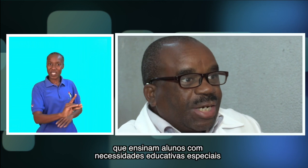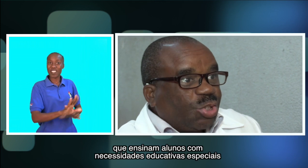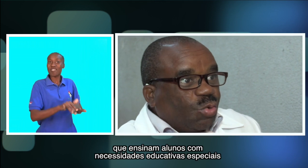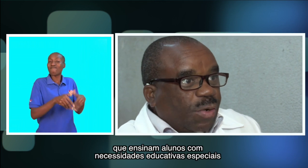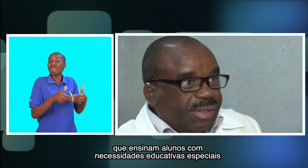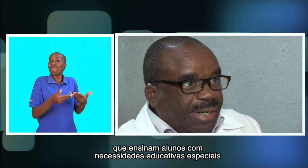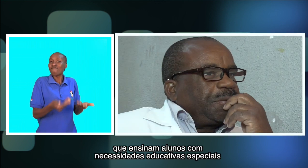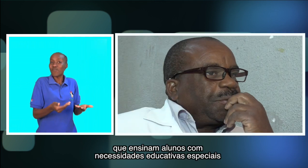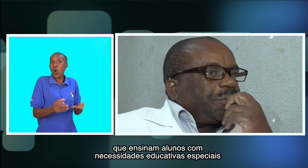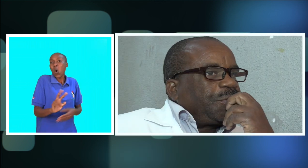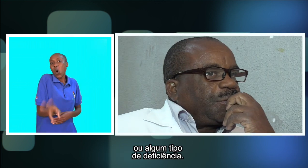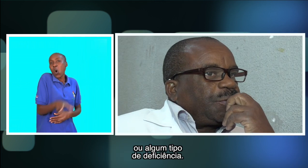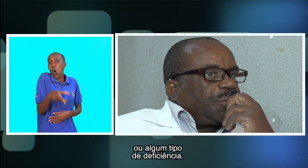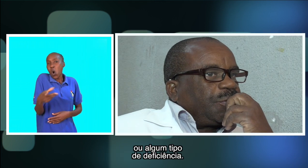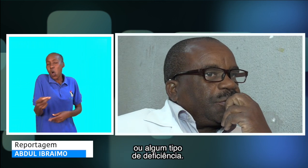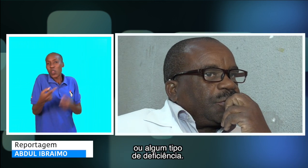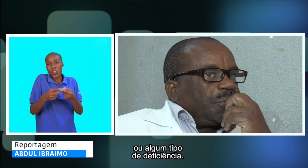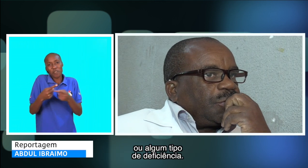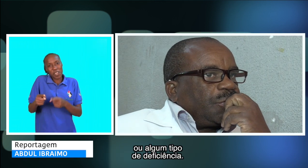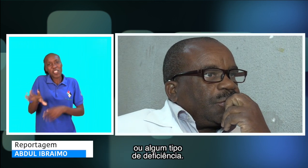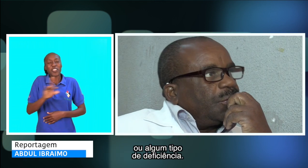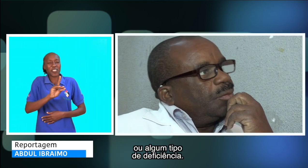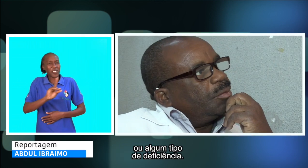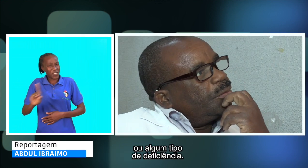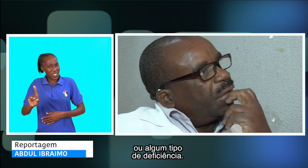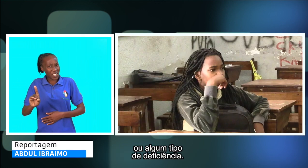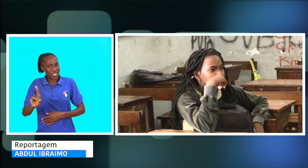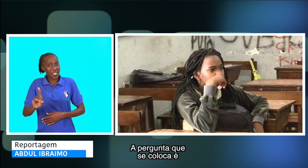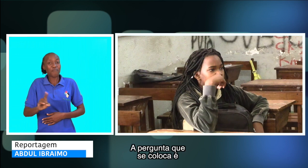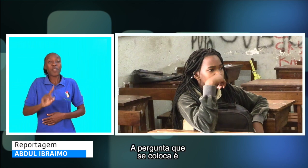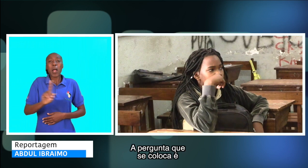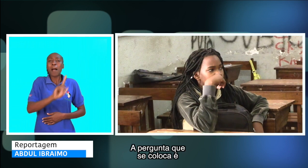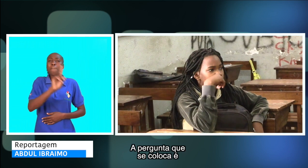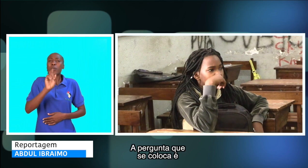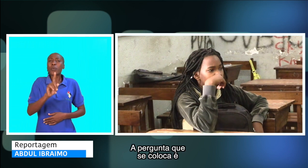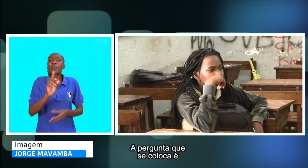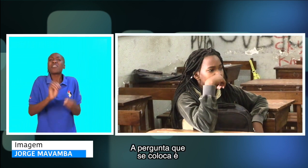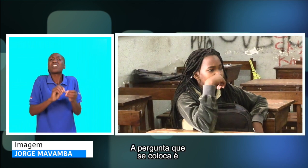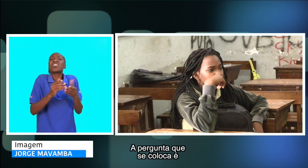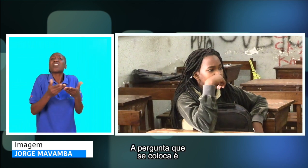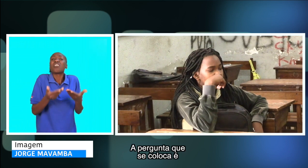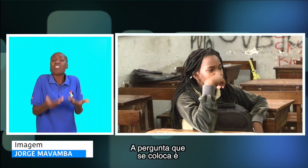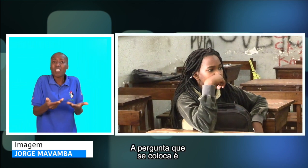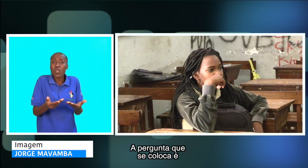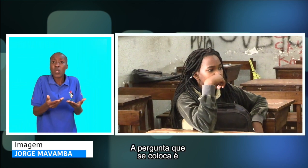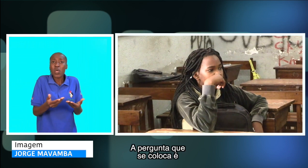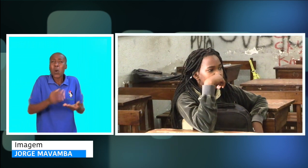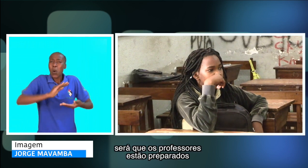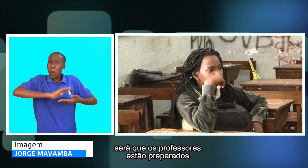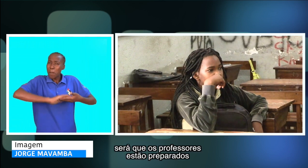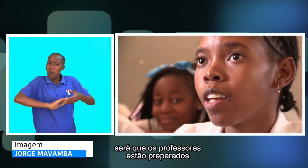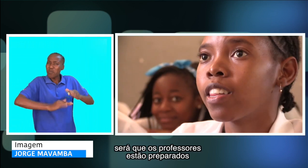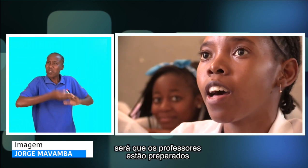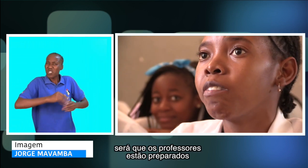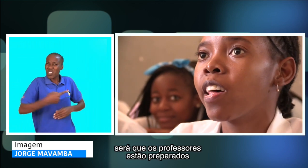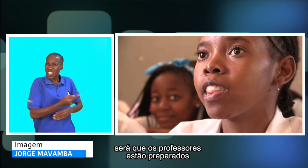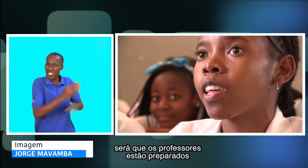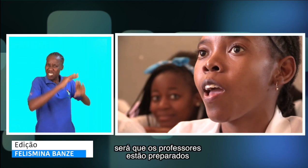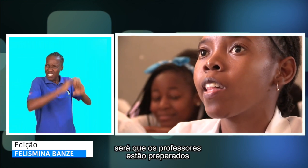especiais ou algum tipo de deficiência. A pergunta que se coloca é, será que os professores estão